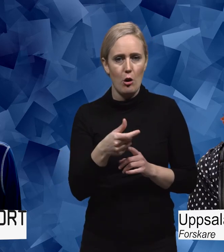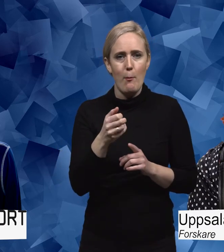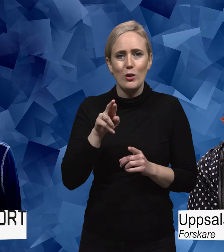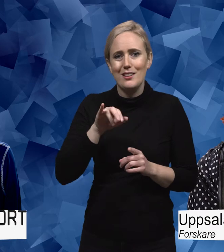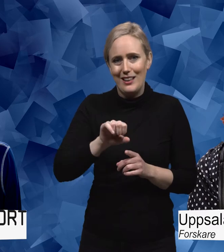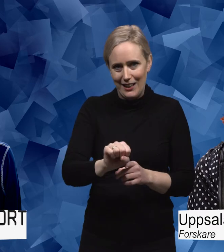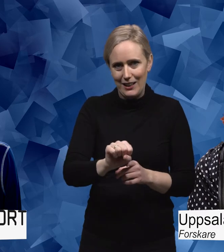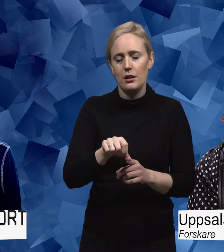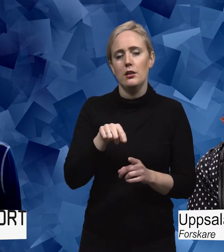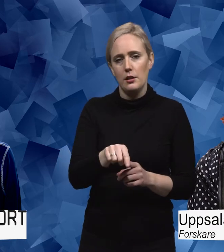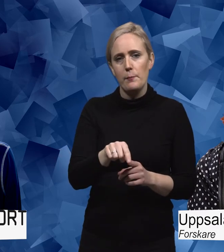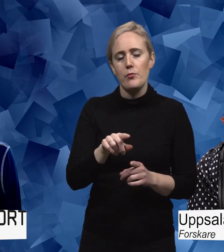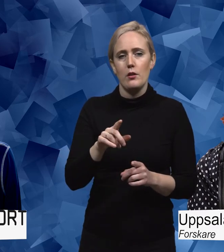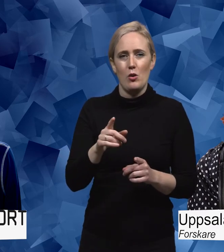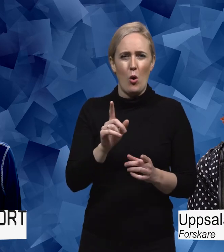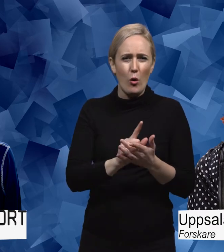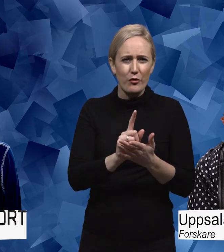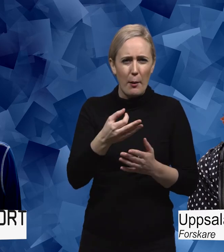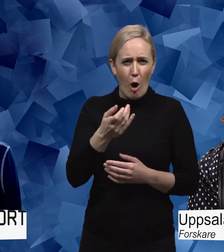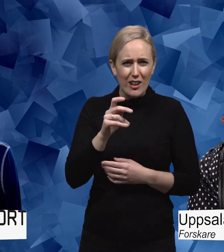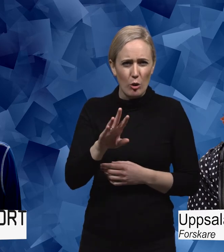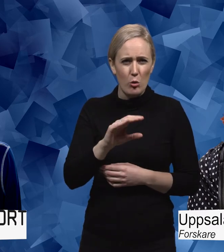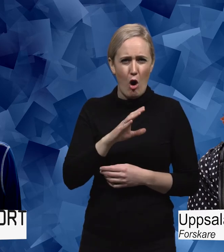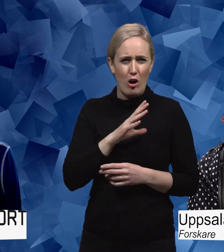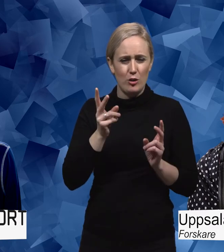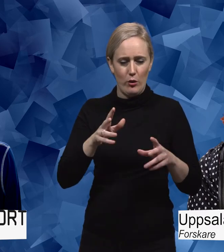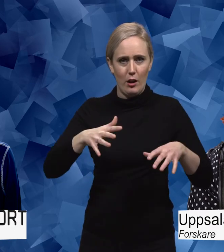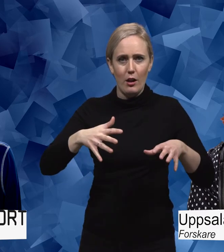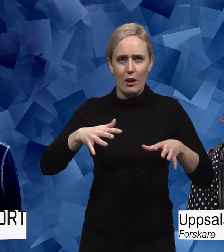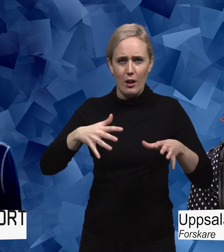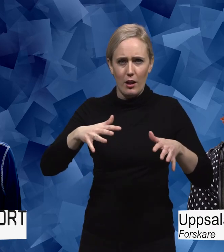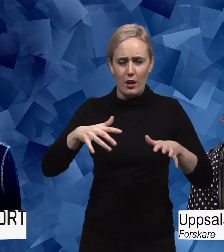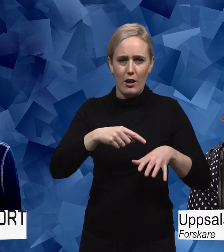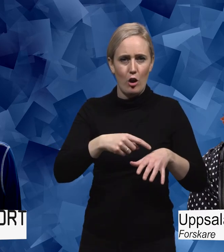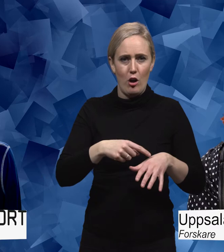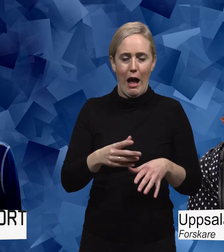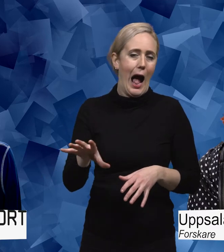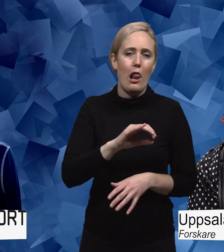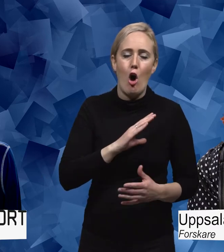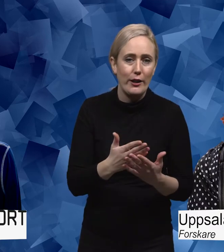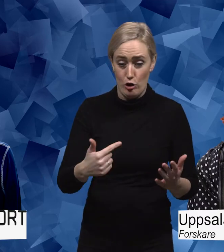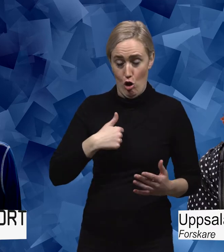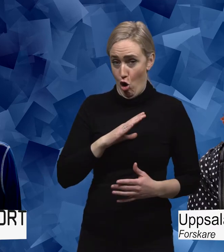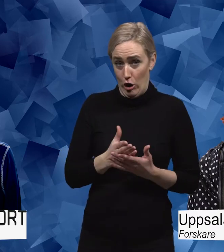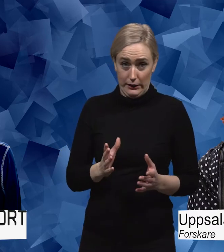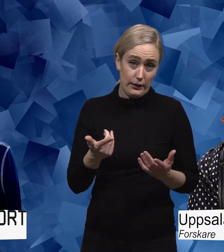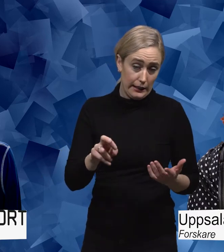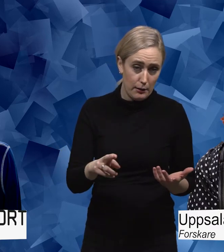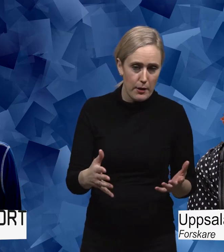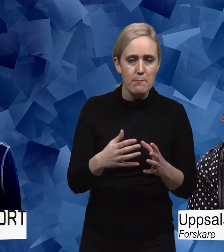bygger på att i Parkinson har man ju ofta de här klassiska skakningarna i händerna. Nu har inte alla det. Jag har inte det till exempel. Men inspirationen kom